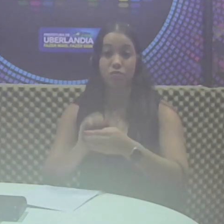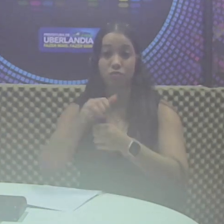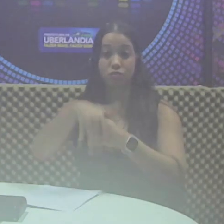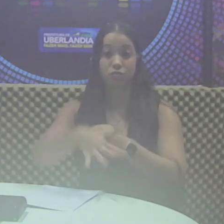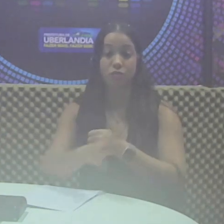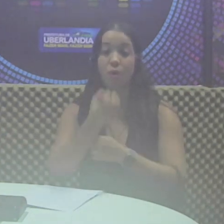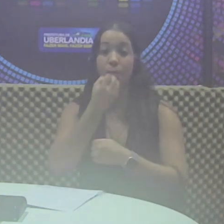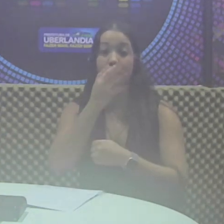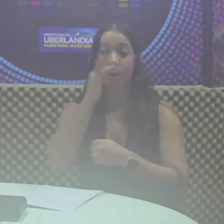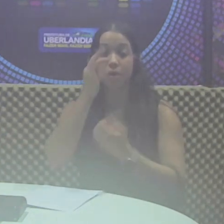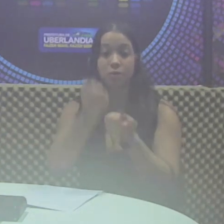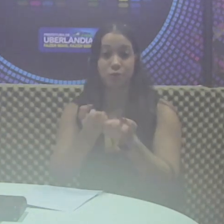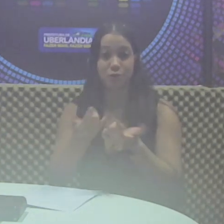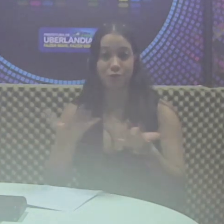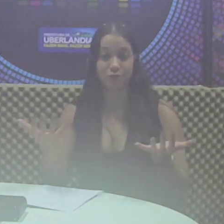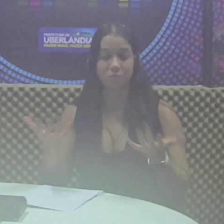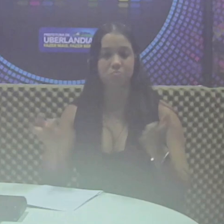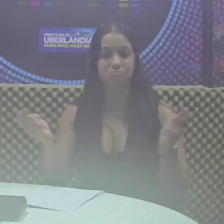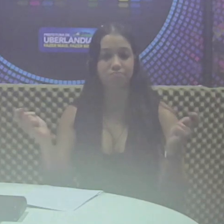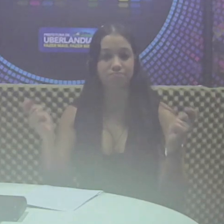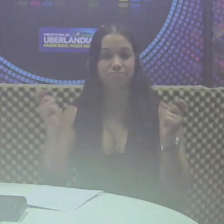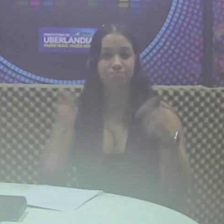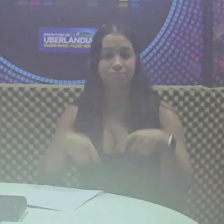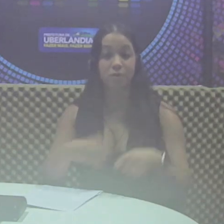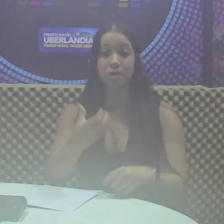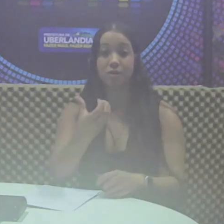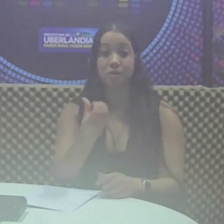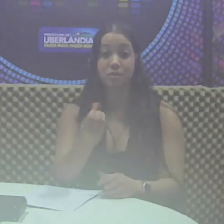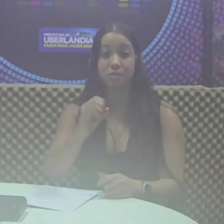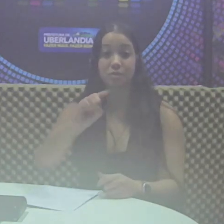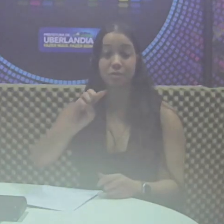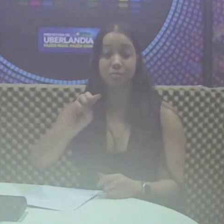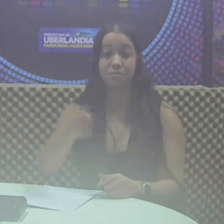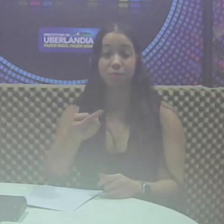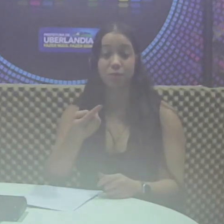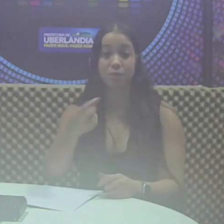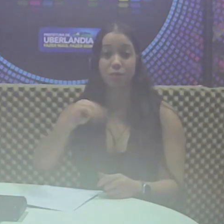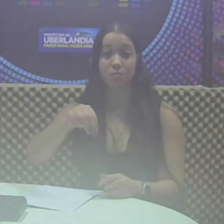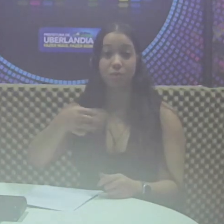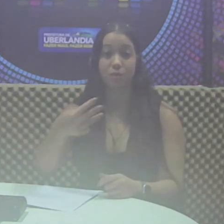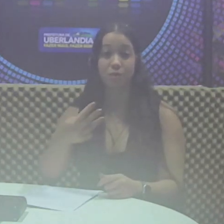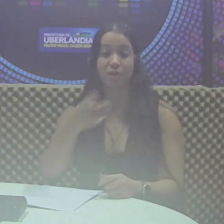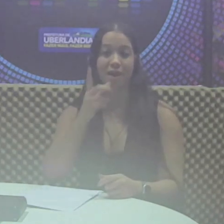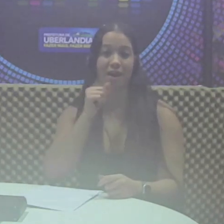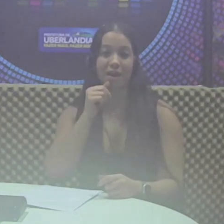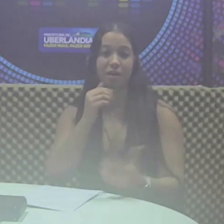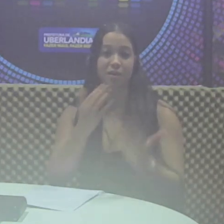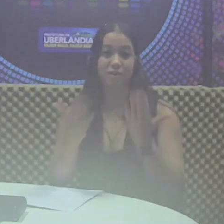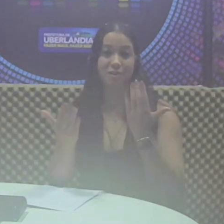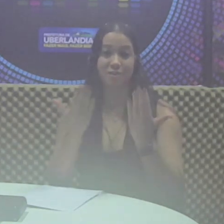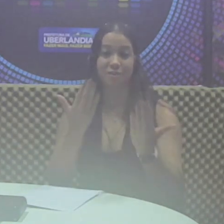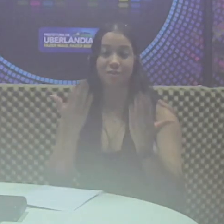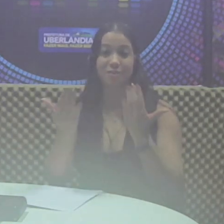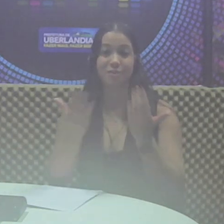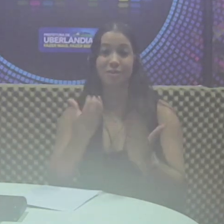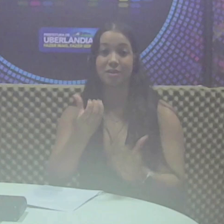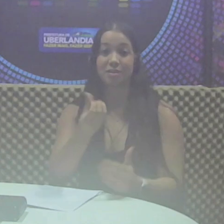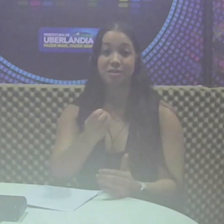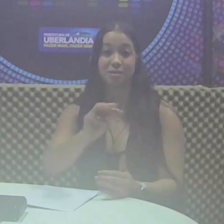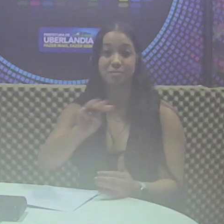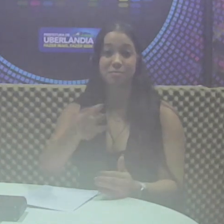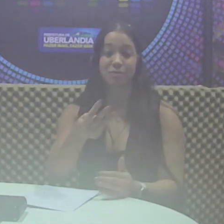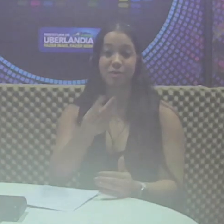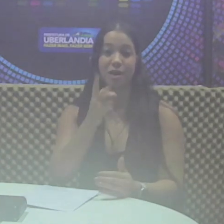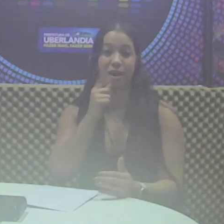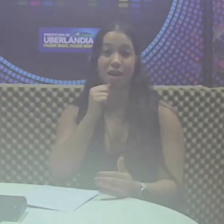Jardim e terá capacidade para 6 mil metros cúbicos de água, o equivalente a 6 milhões de litros.